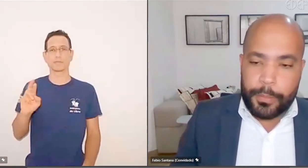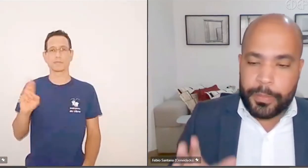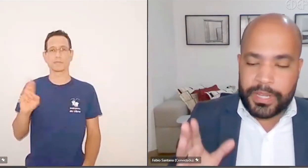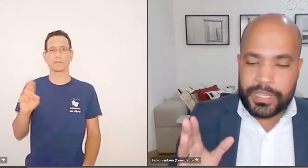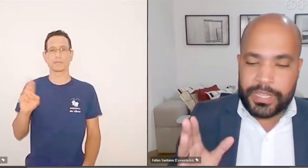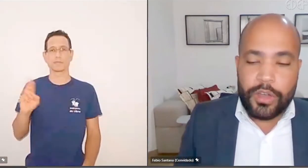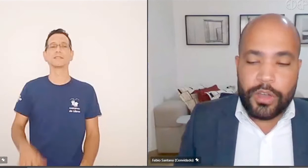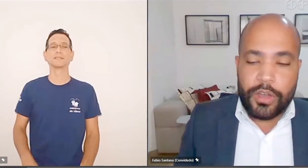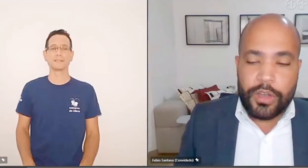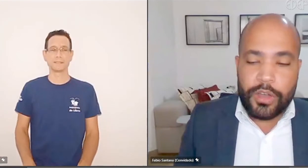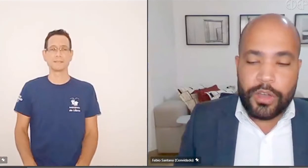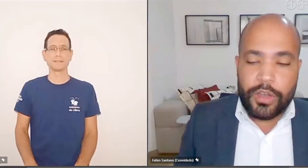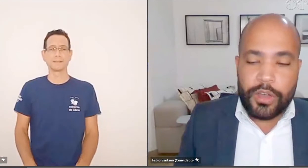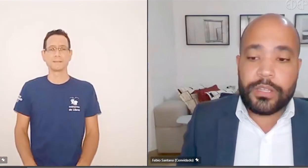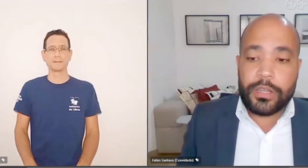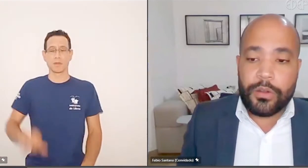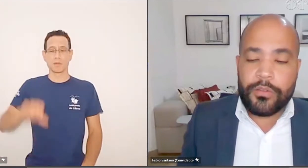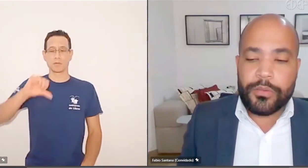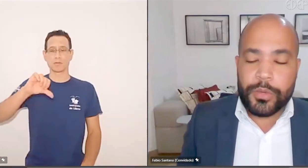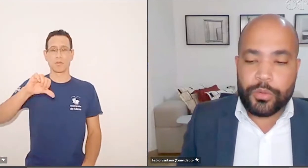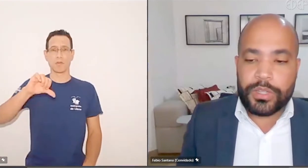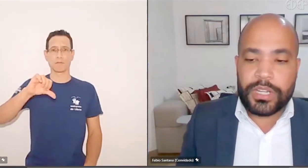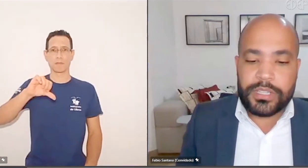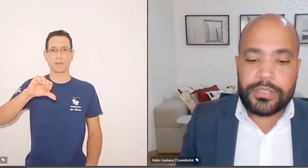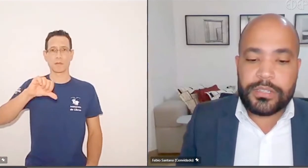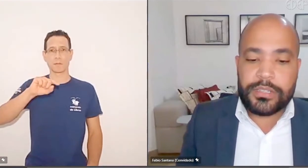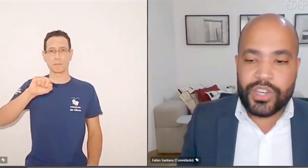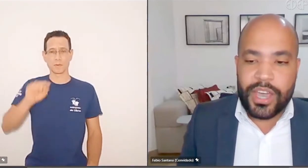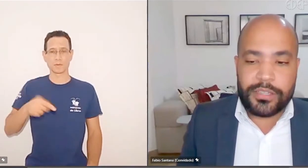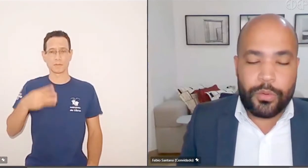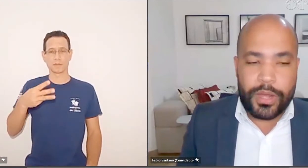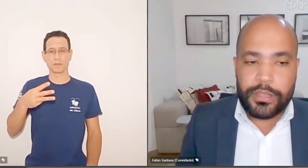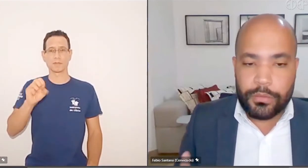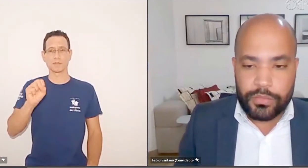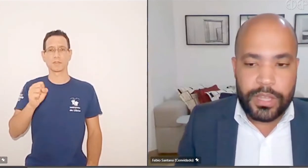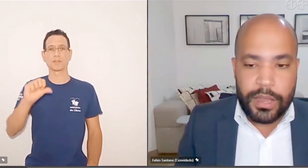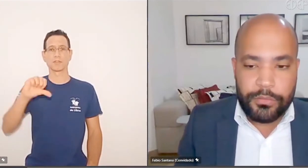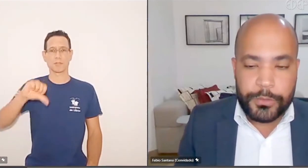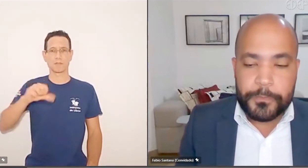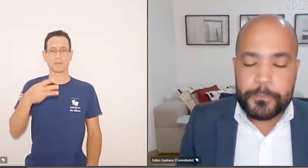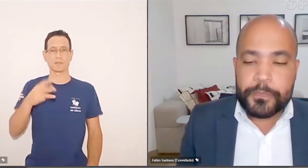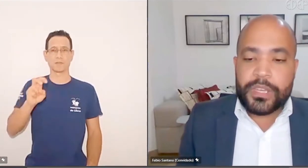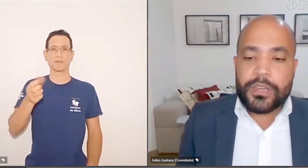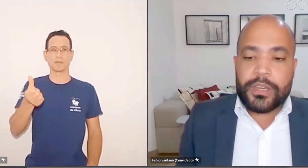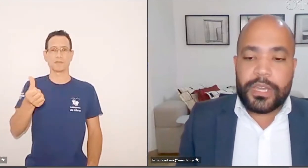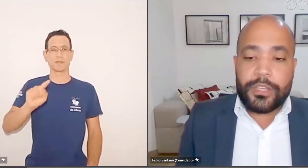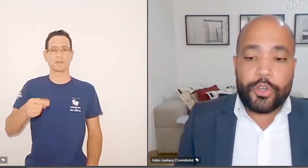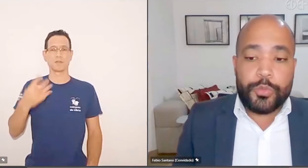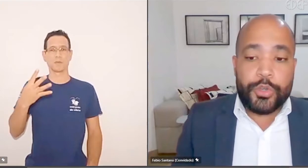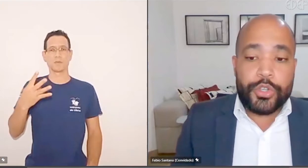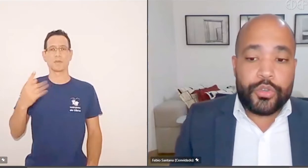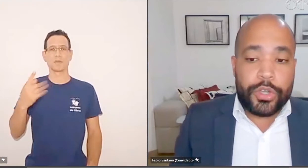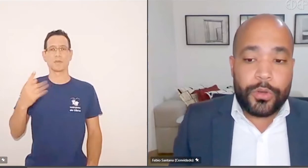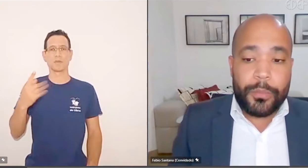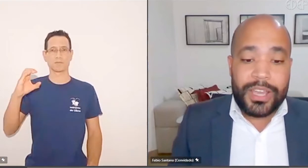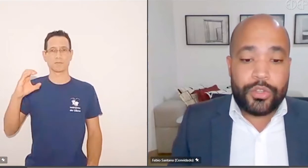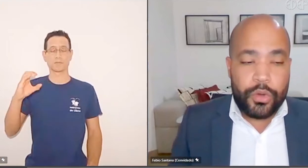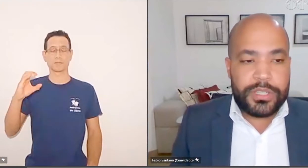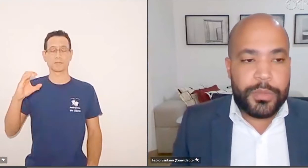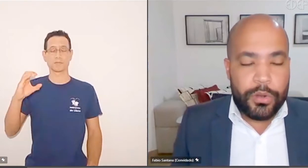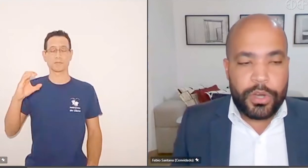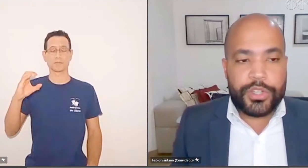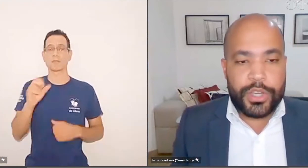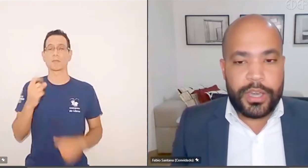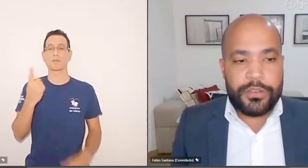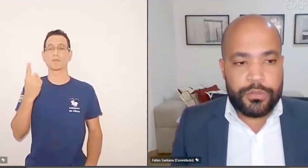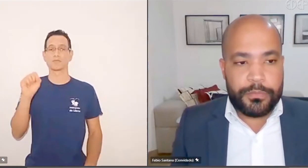para ser mais preciso, 9.389.356,41 centavos. Em 2018, foram mais